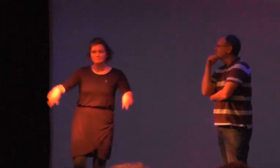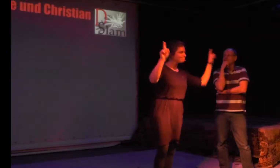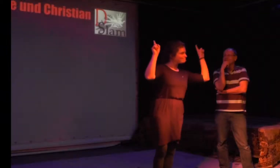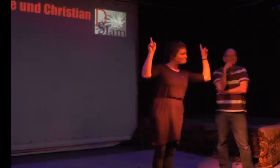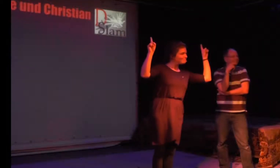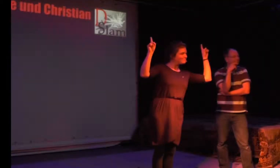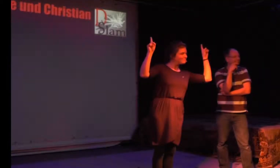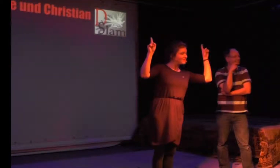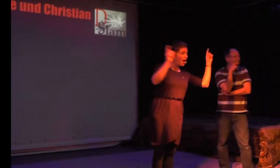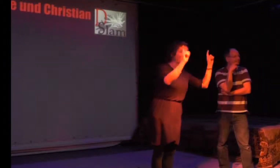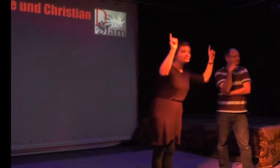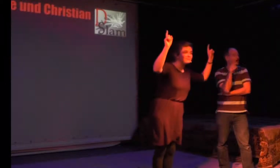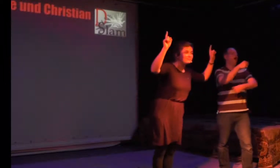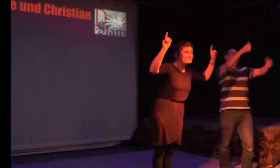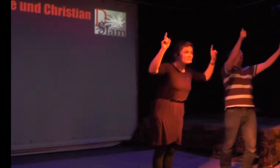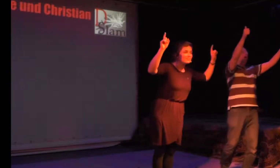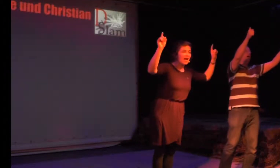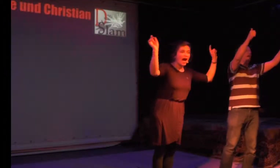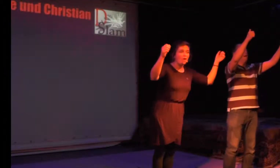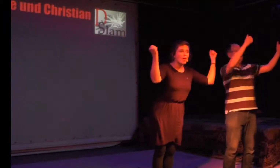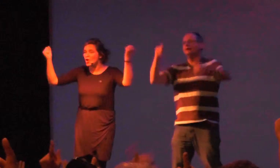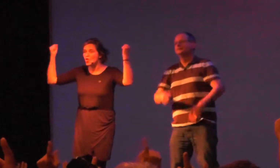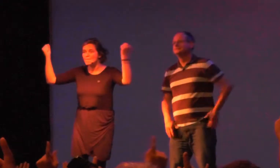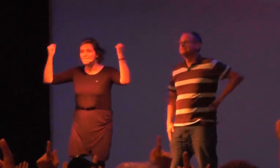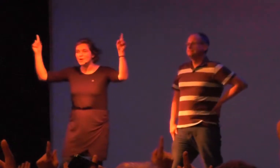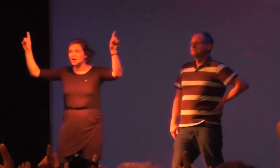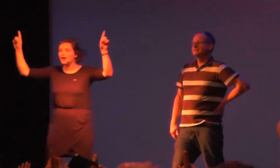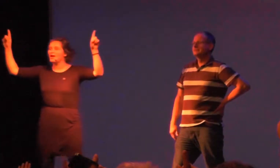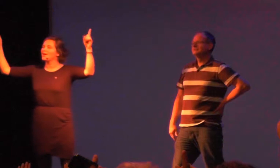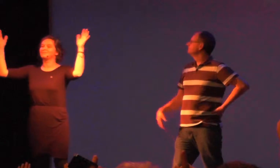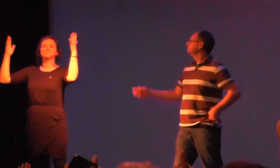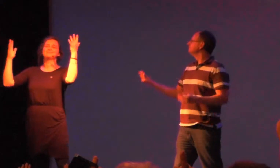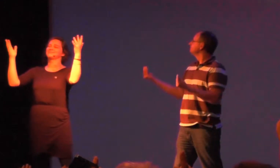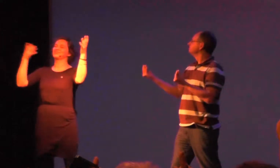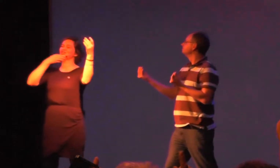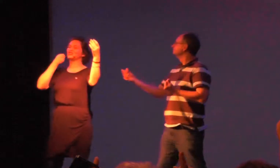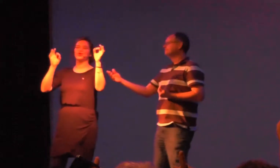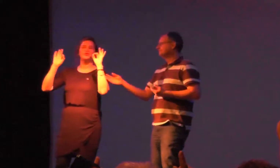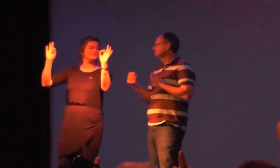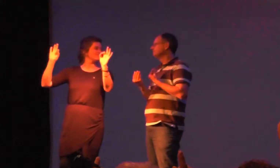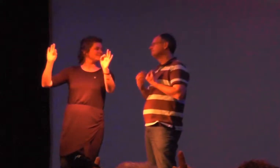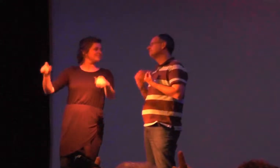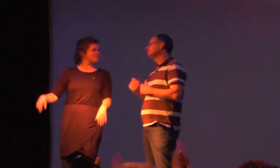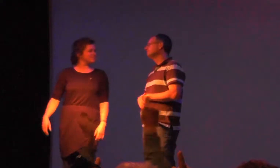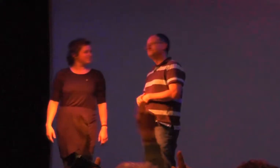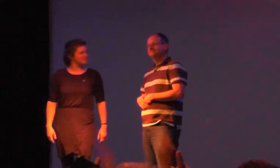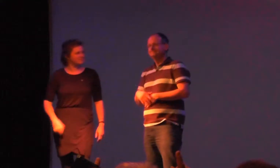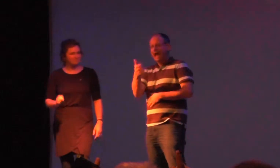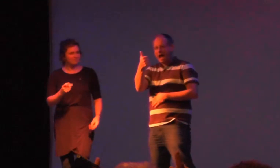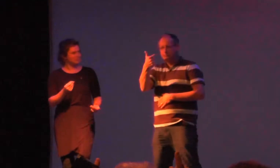zwei Punkte gebt ihr ab, indem ihr beide Arme hebt. Super, ganz Dann findet ihr den Beitrag prima, findet ihn richtig klasse und wollt ihm zwei